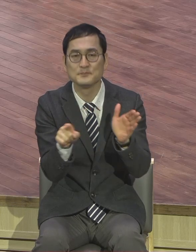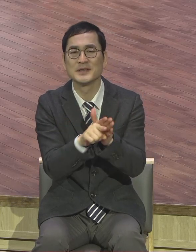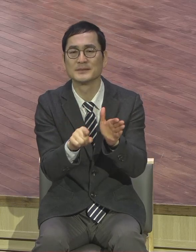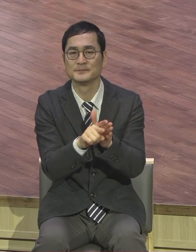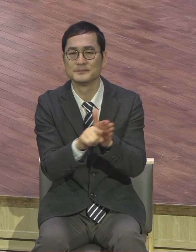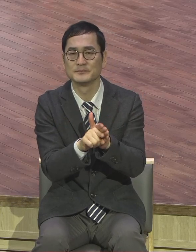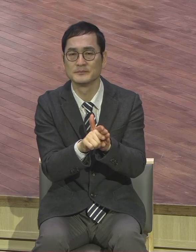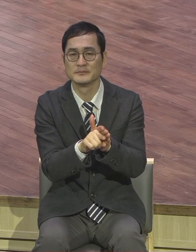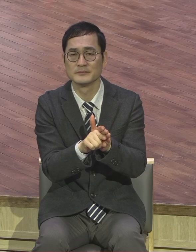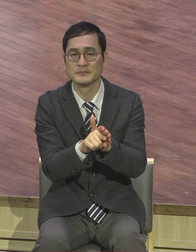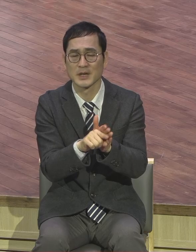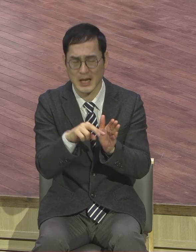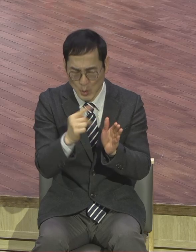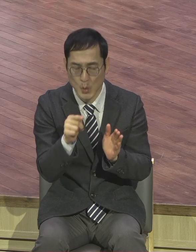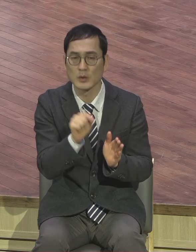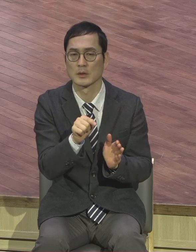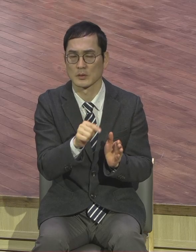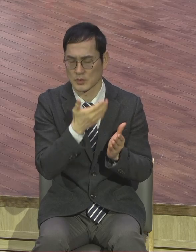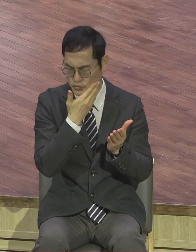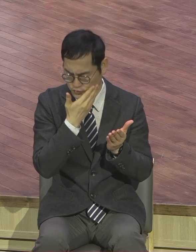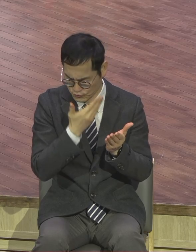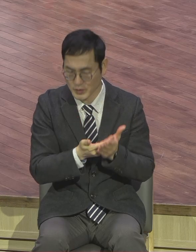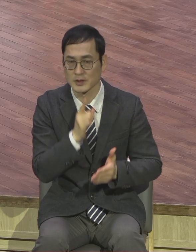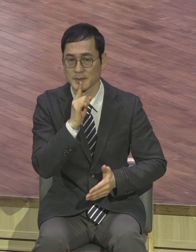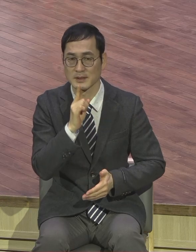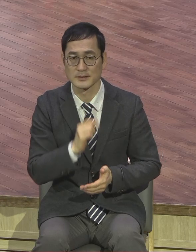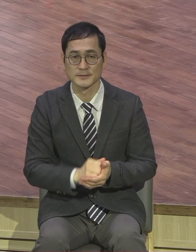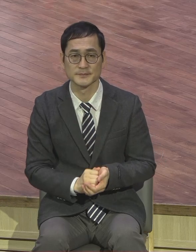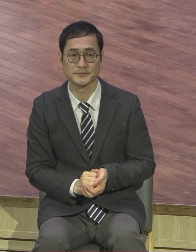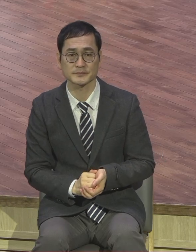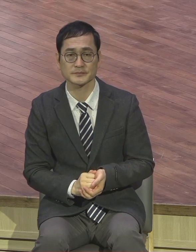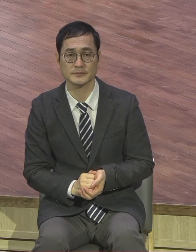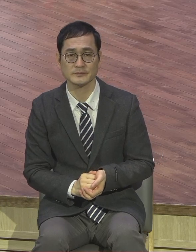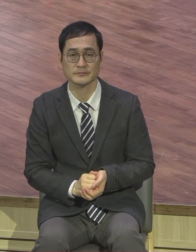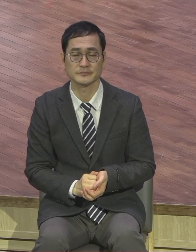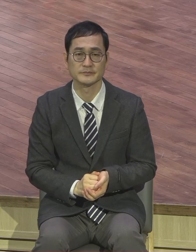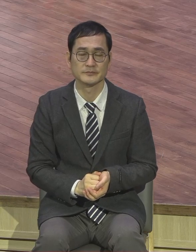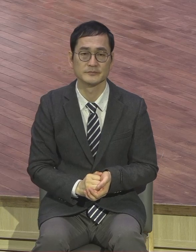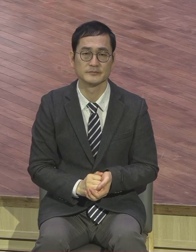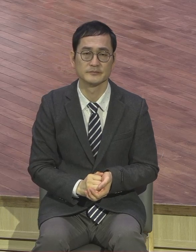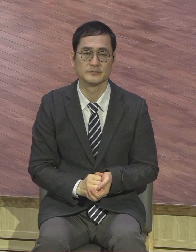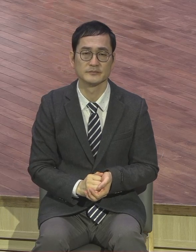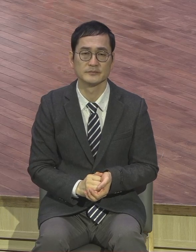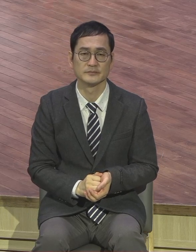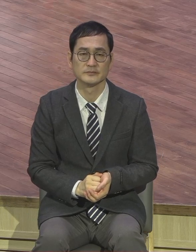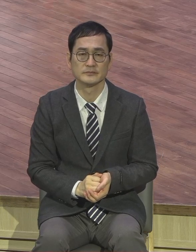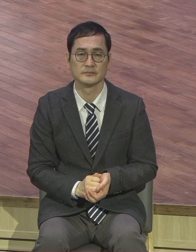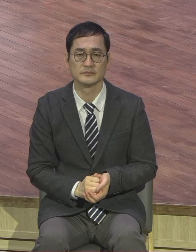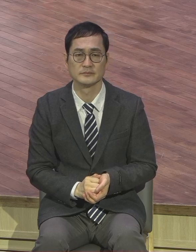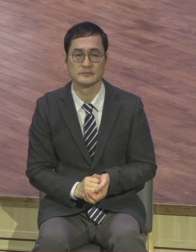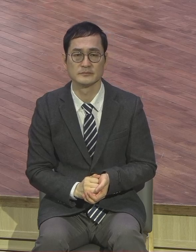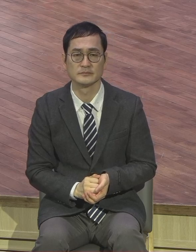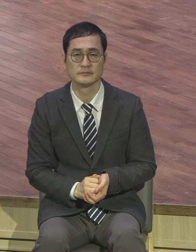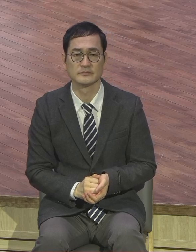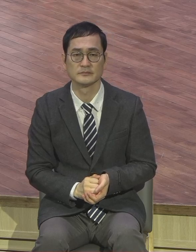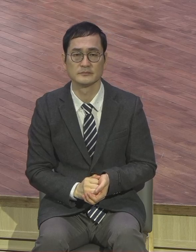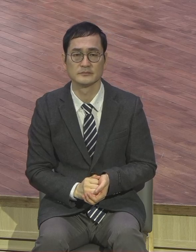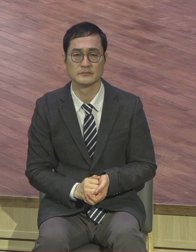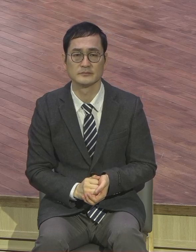하나만 마치 우리가 사용하는 속담처럼 작은 것을 가르쳐서 쓸 때 쓰는 말이에요. 그래서 이